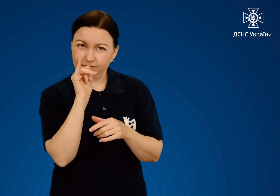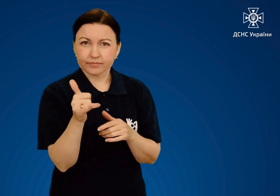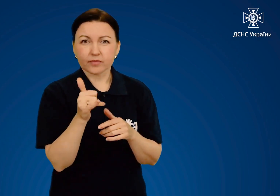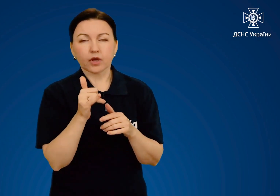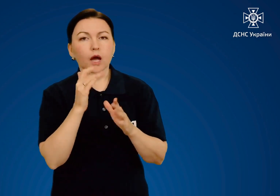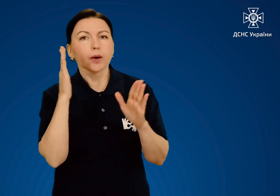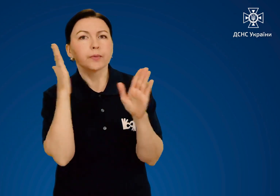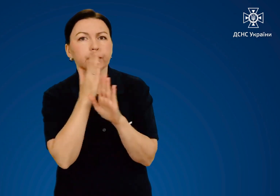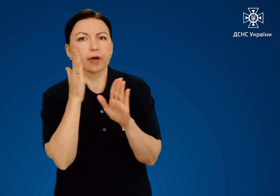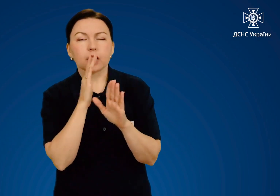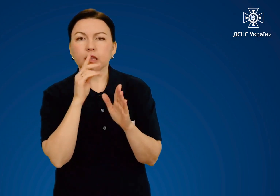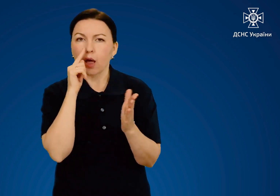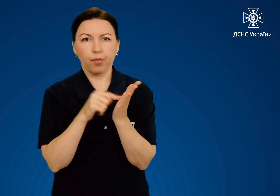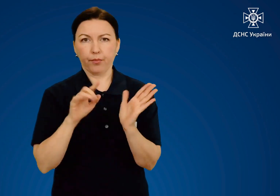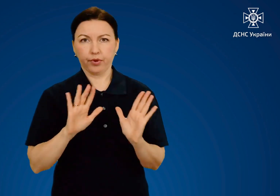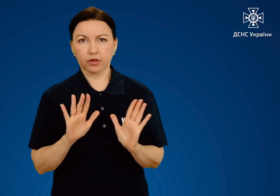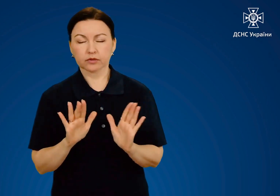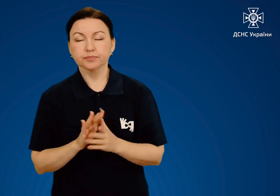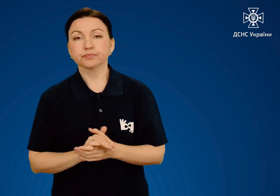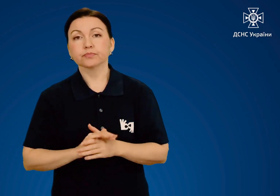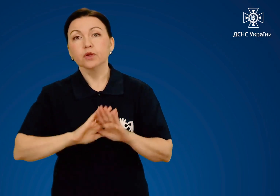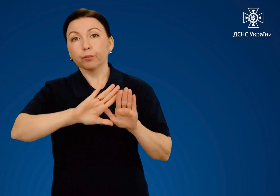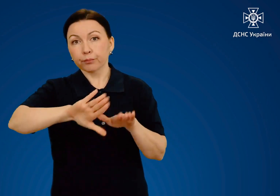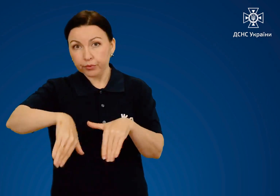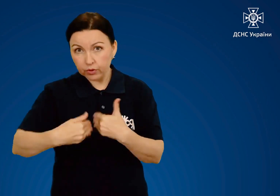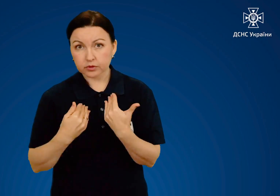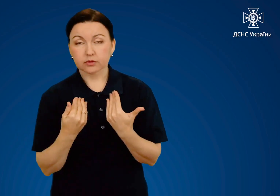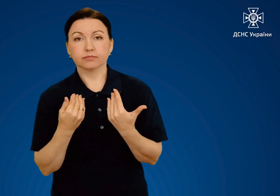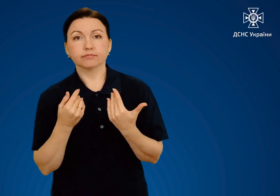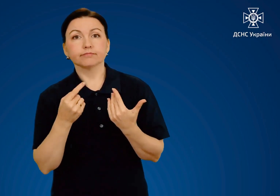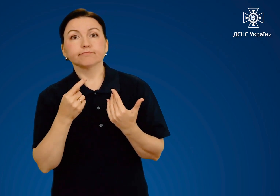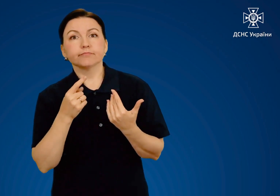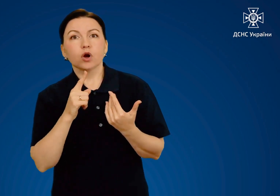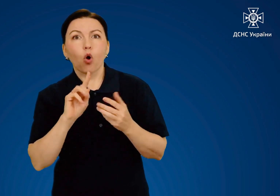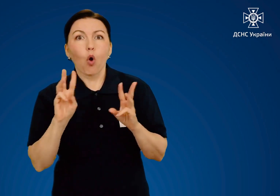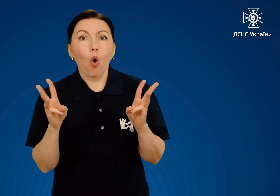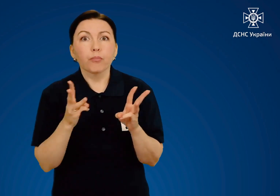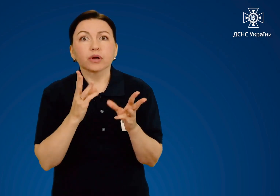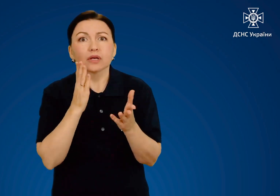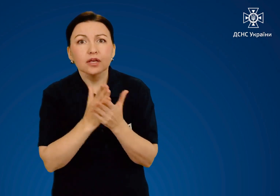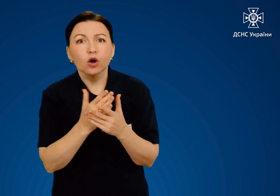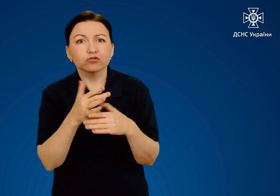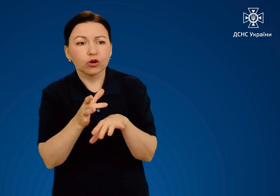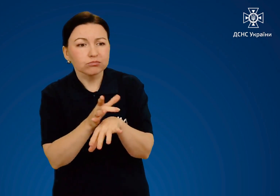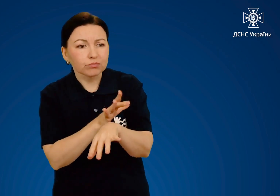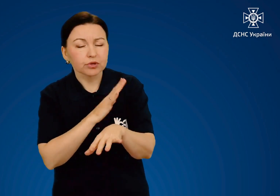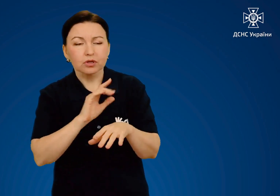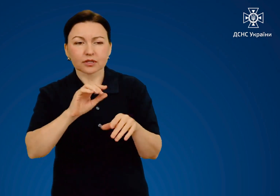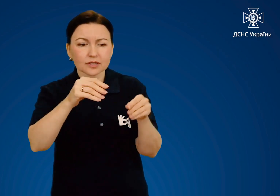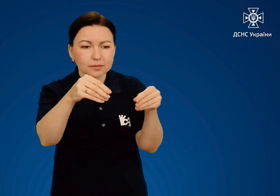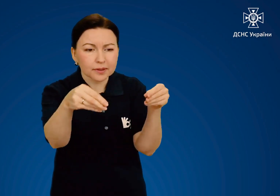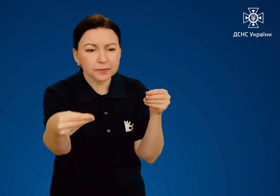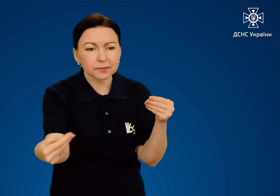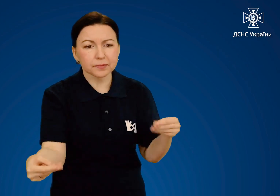припинити доступ кисню. Потім частину тіла, яка має опіки, звільнити від